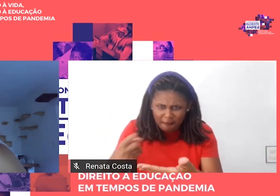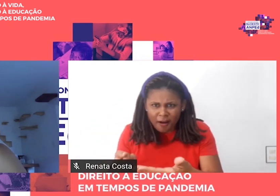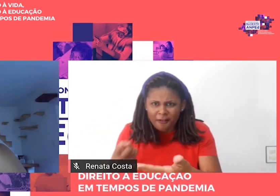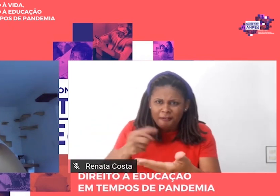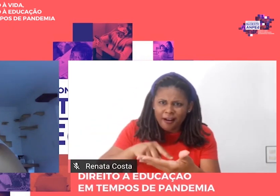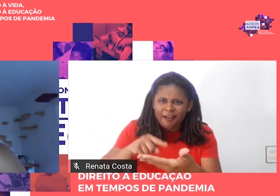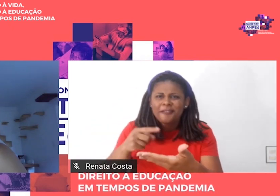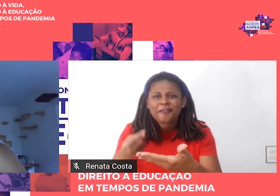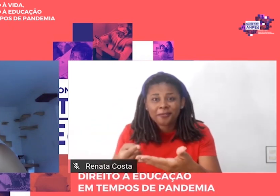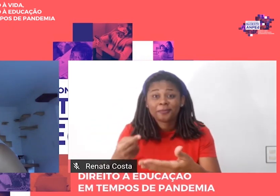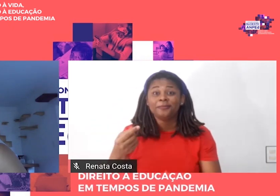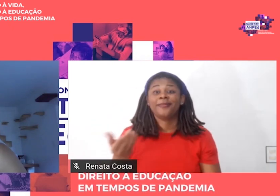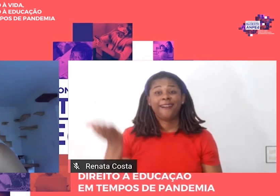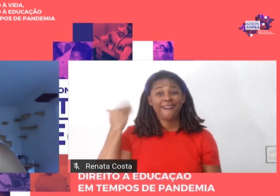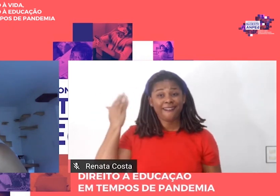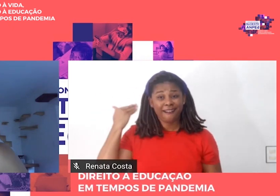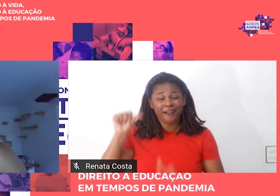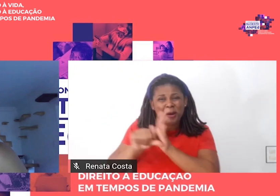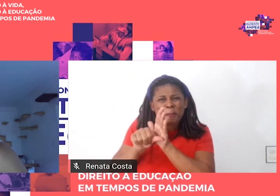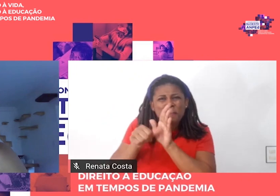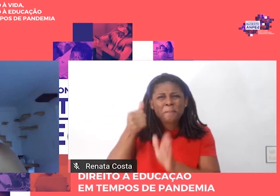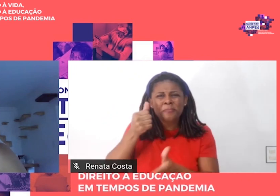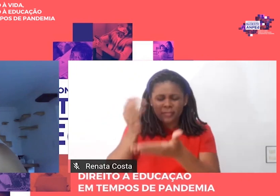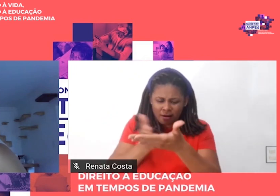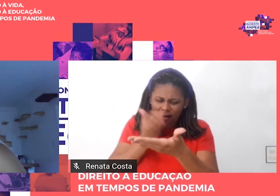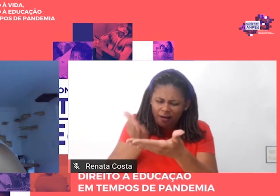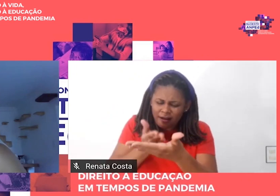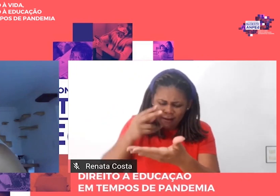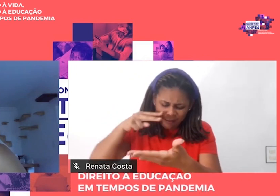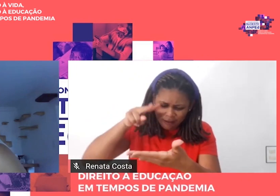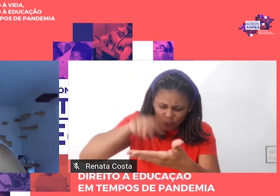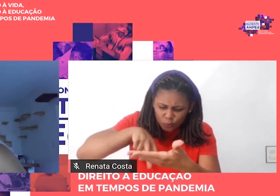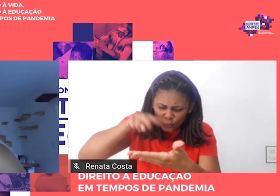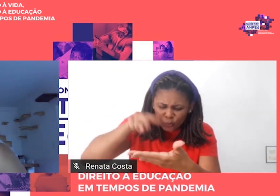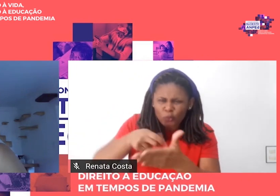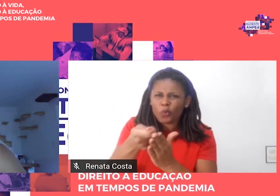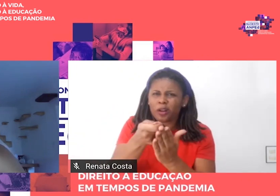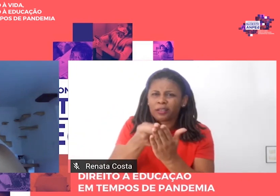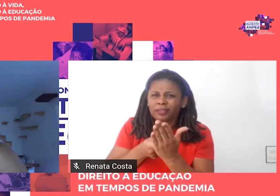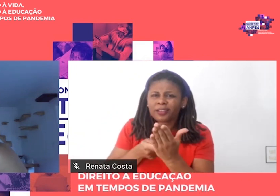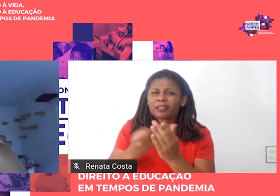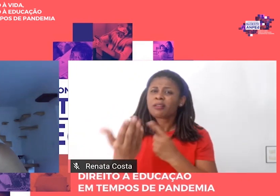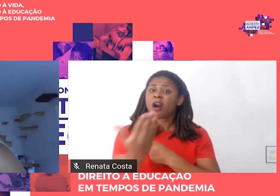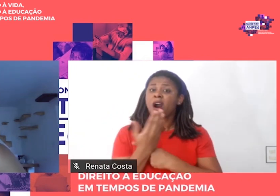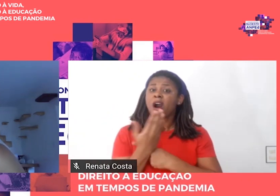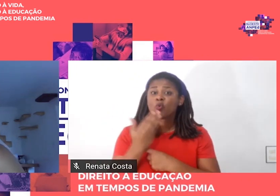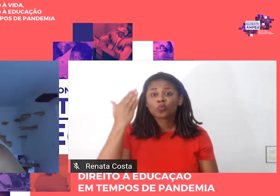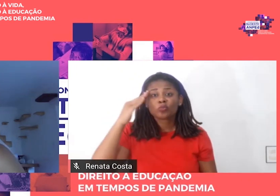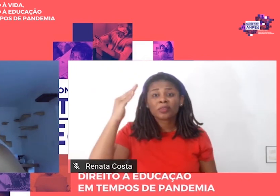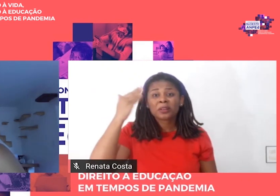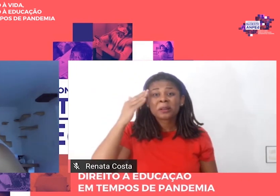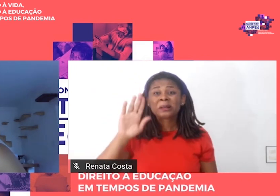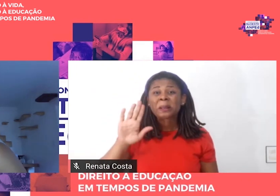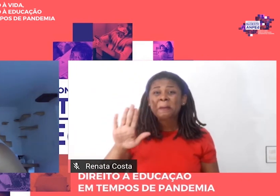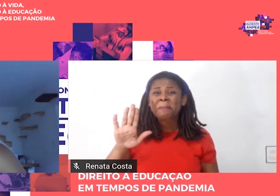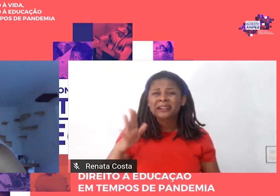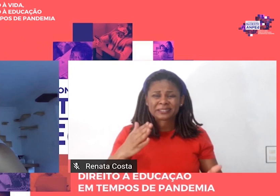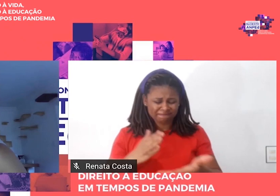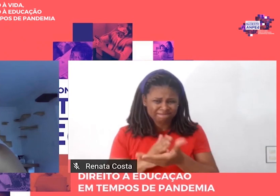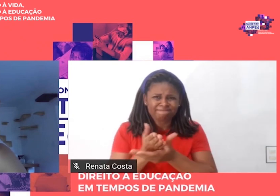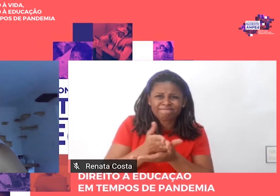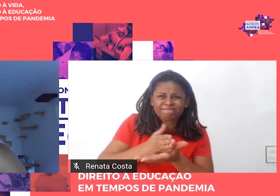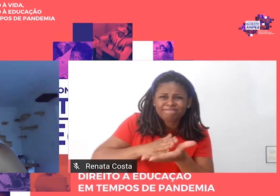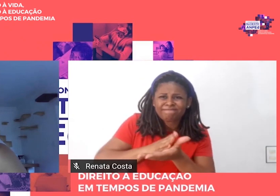primeira leitura que fiz, o texto foi extremamente elucidativo, mas ainda um tanto incômodo pela